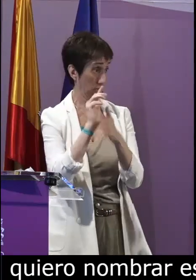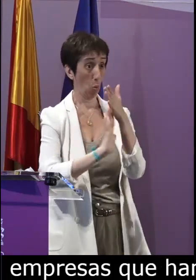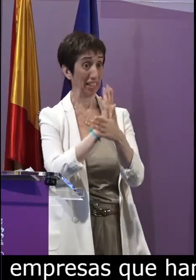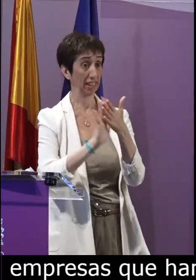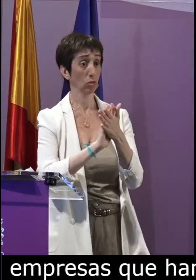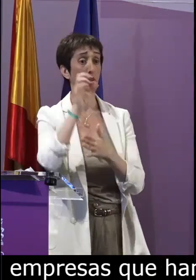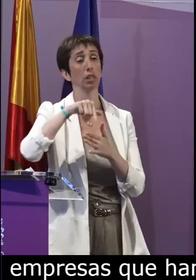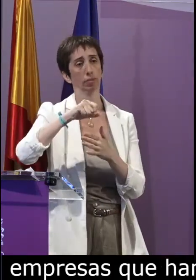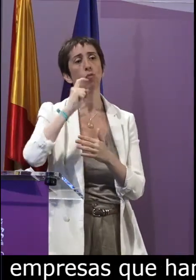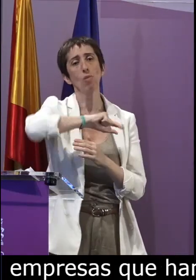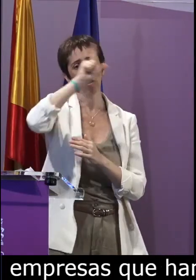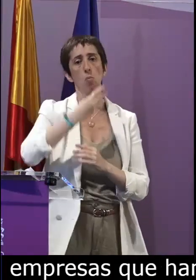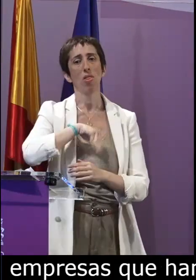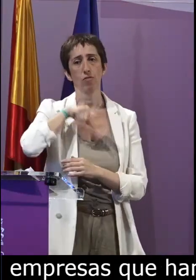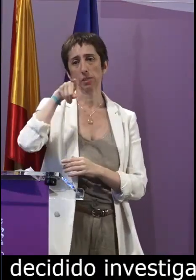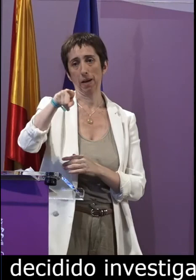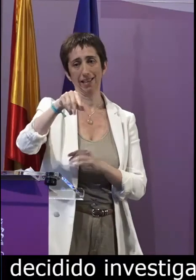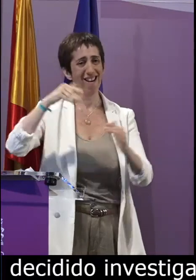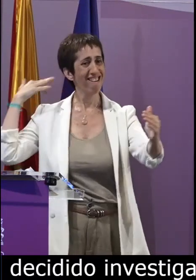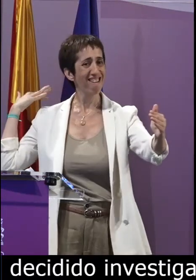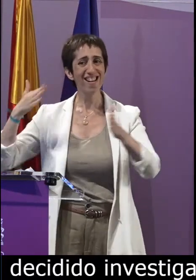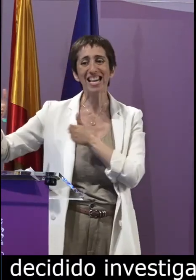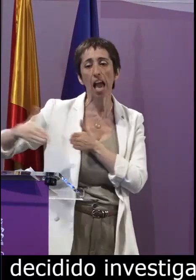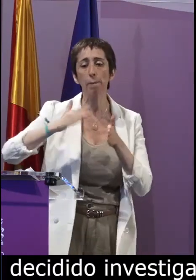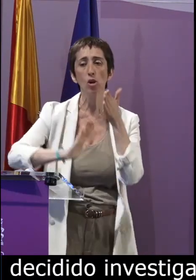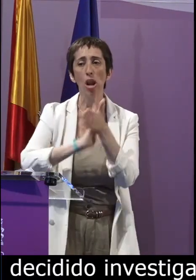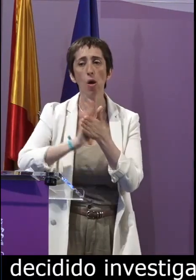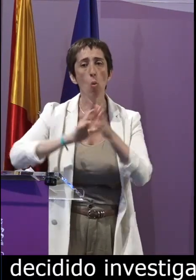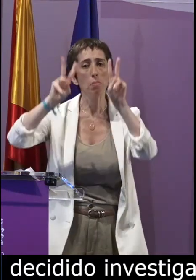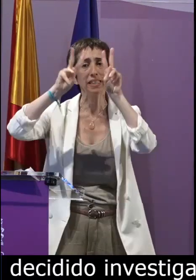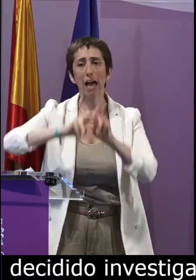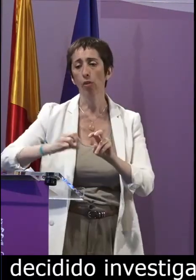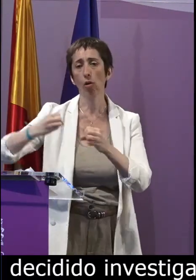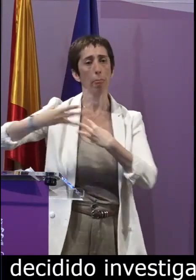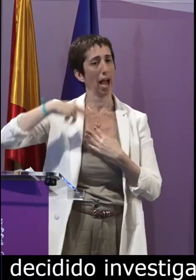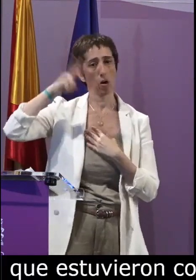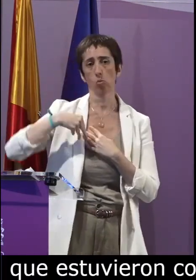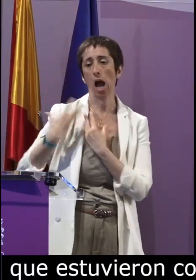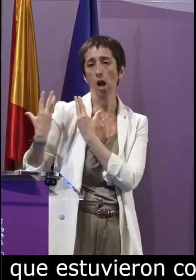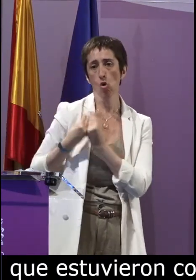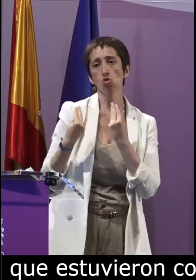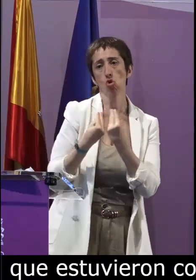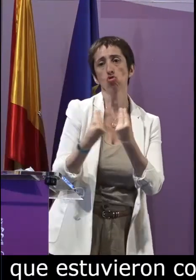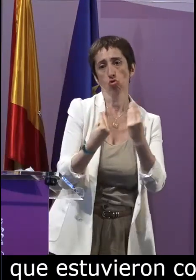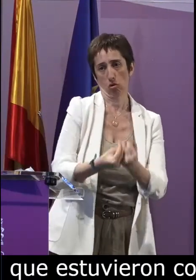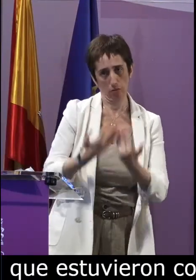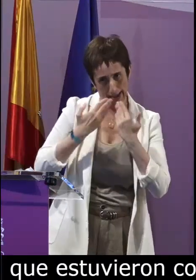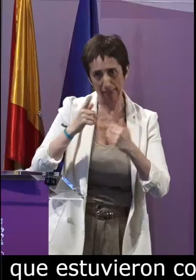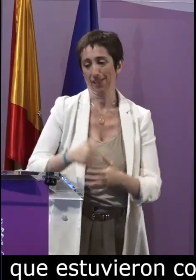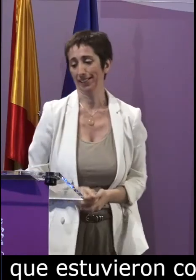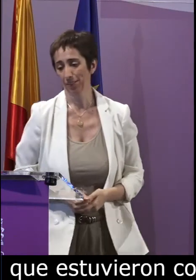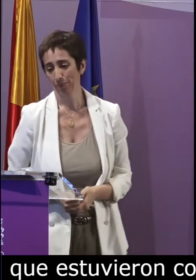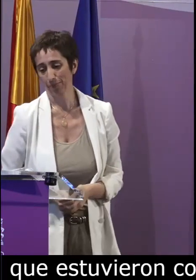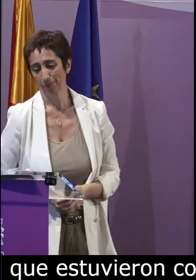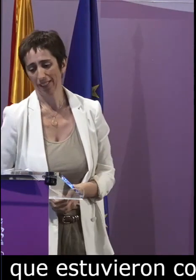nosotros en el tesoro de lengua de signos en el diccionario normativo de la lengua de signos y en este caso es la Fundación Vodafone España que nunca nos ha dejado